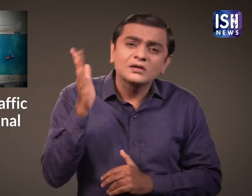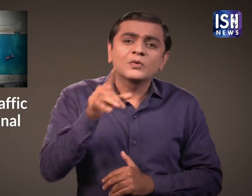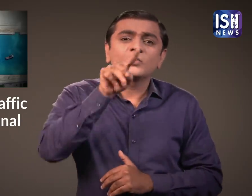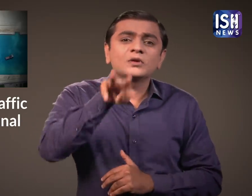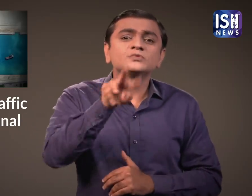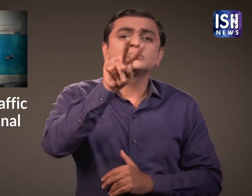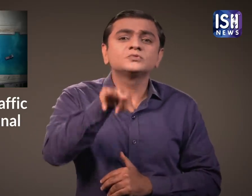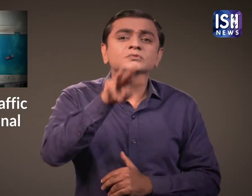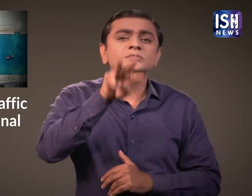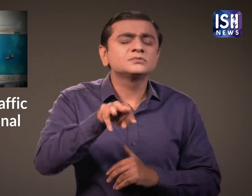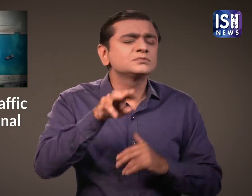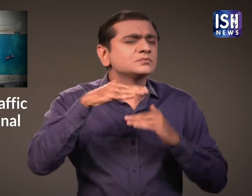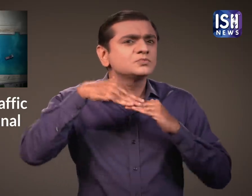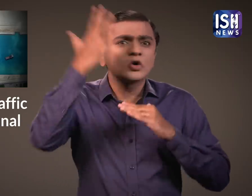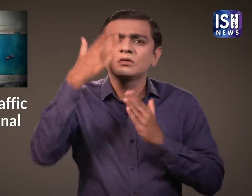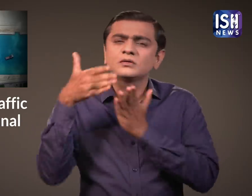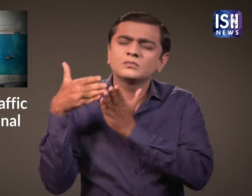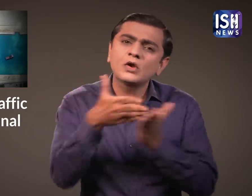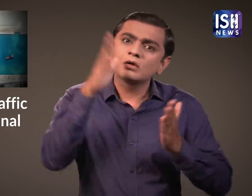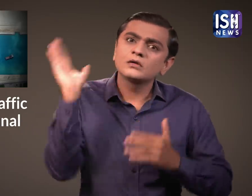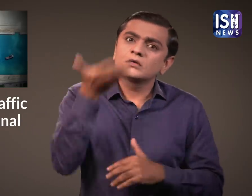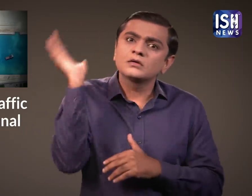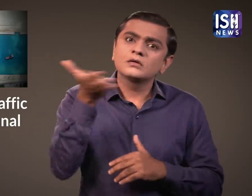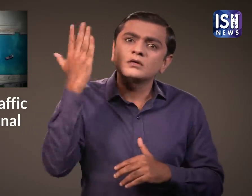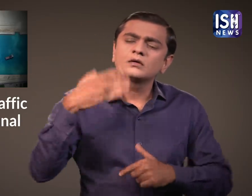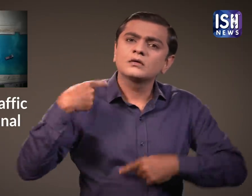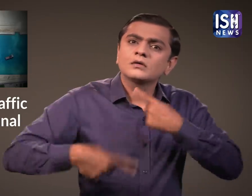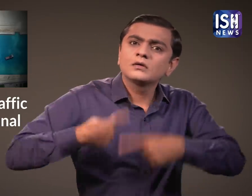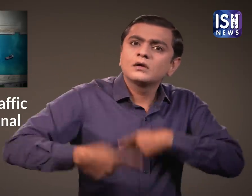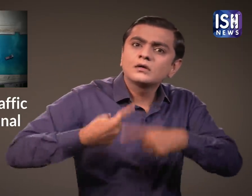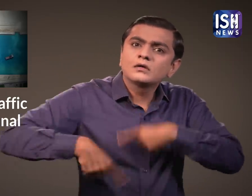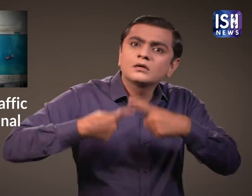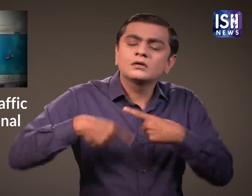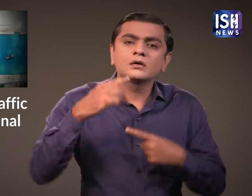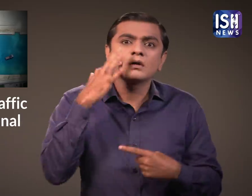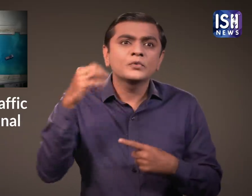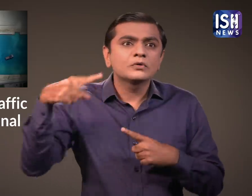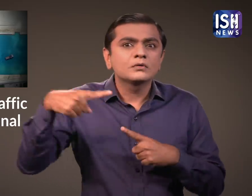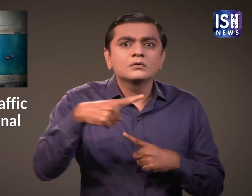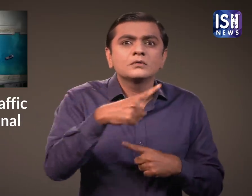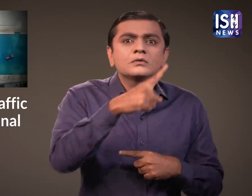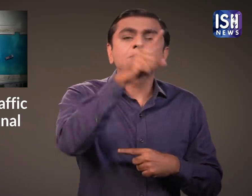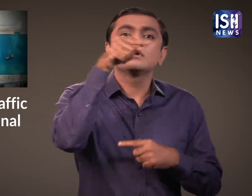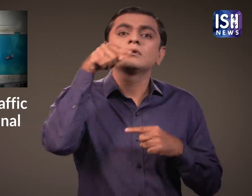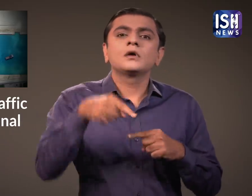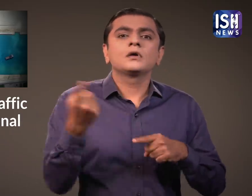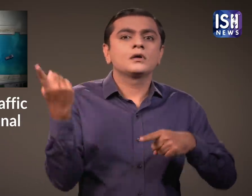इस महत्वपूर्ण मार्ग से रोजाना हजारों जाहाज गुजरते हैं।